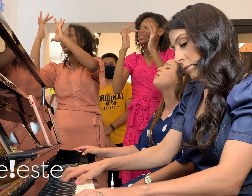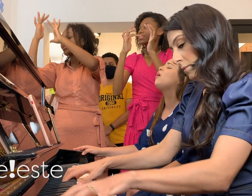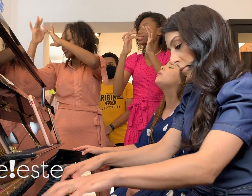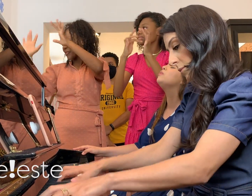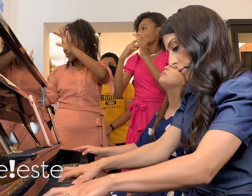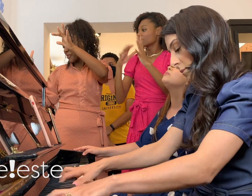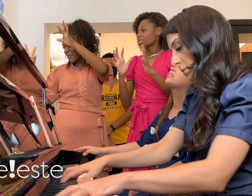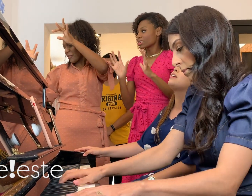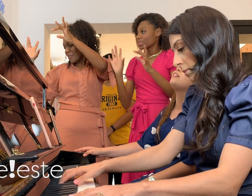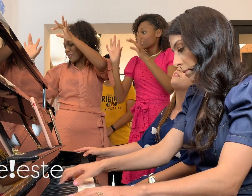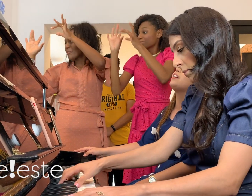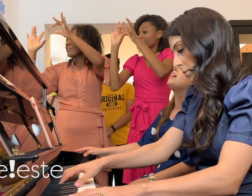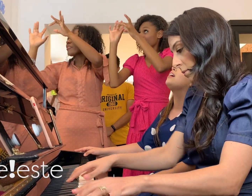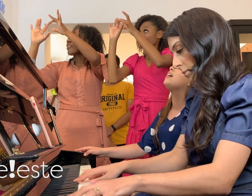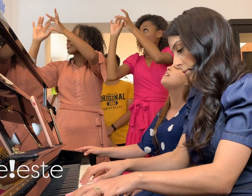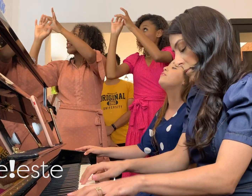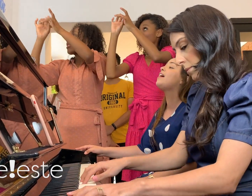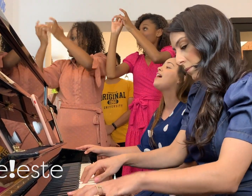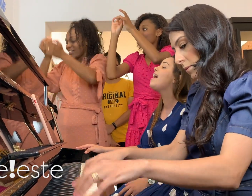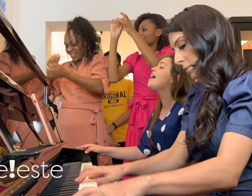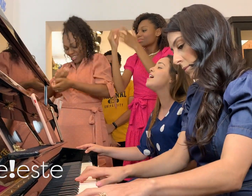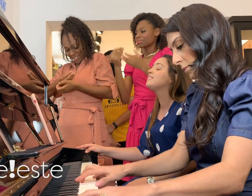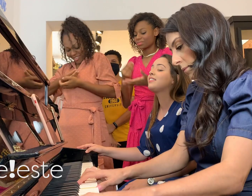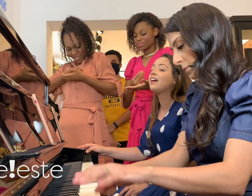Que vivo está